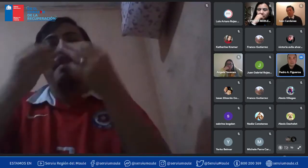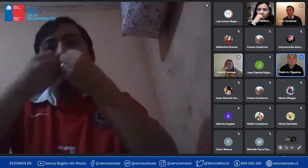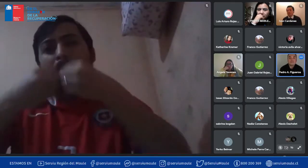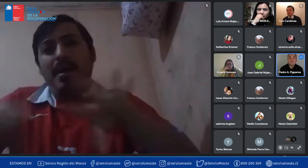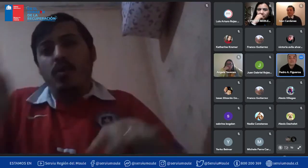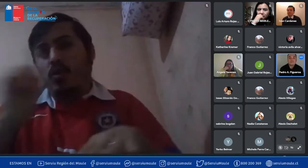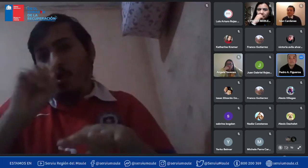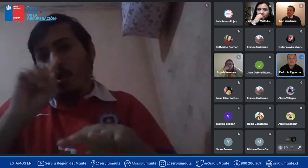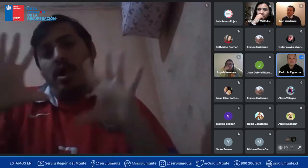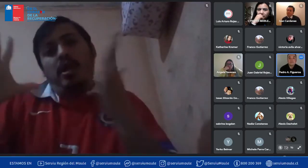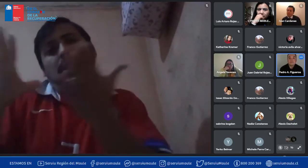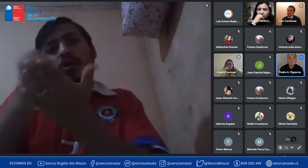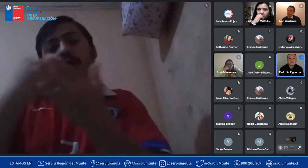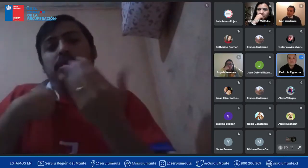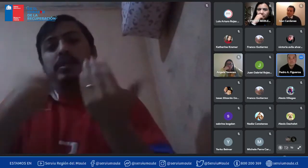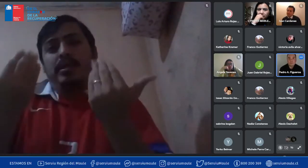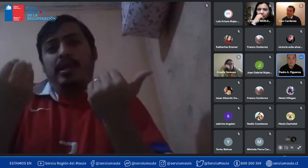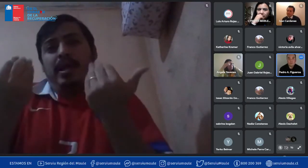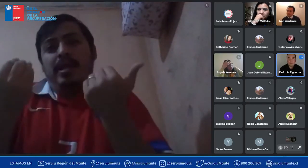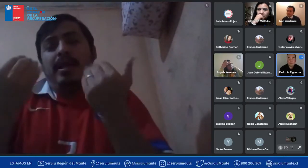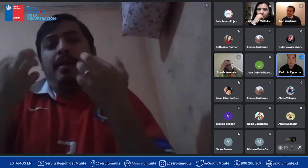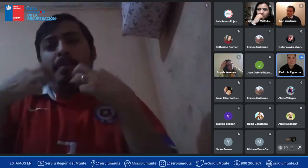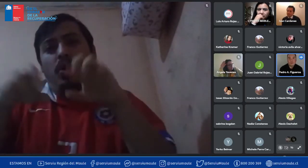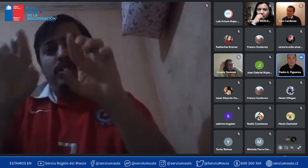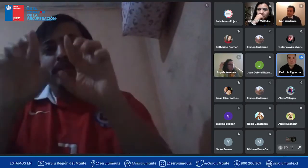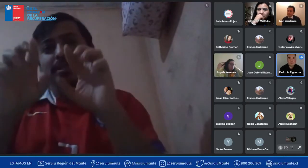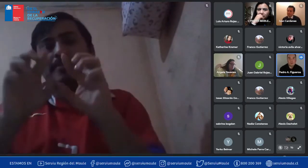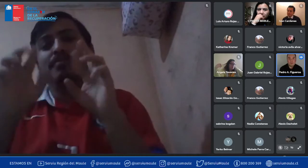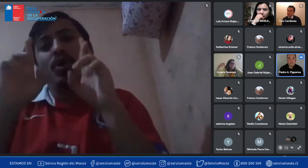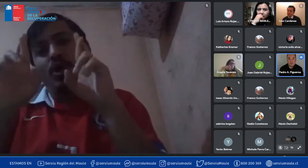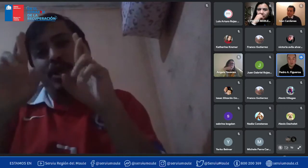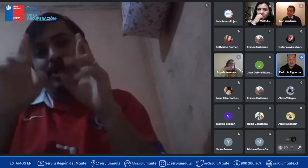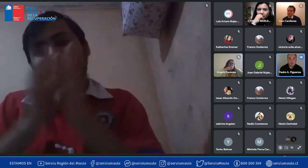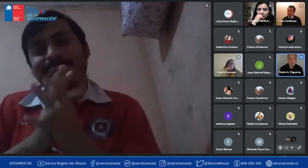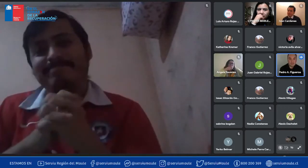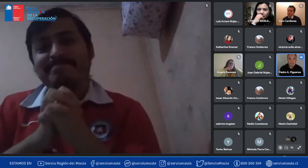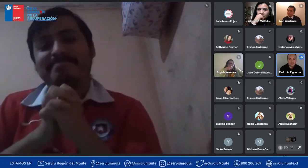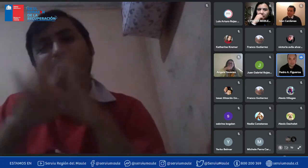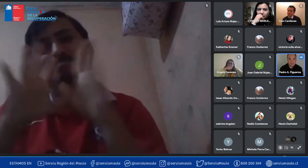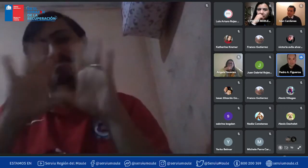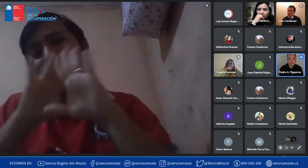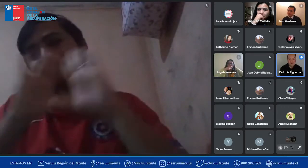y obviamente no queremos perder la oportunidad que se está entregando ahora para postular